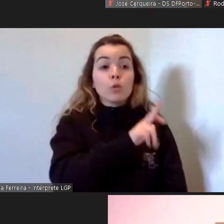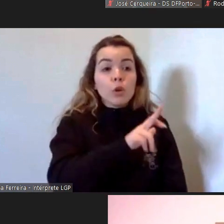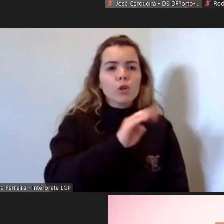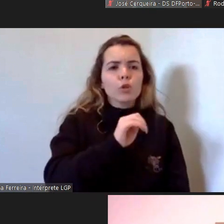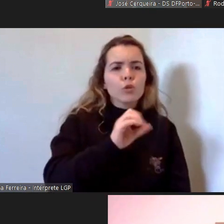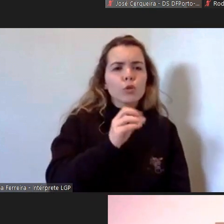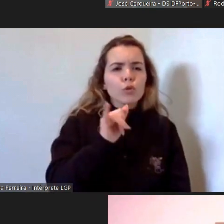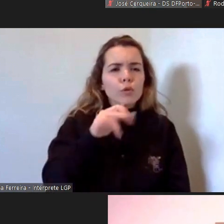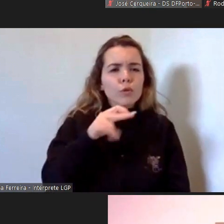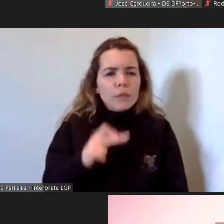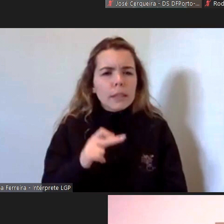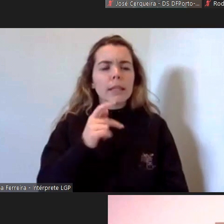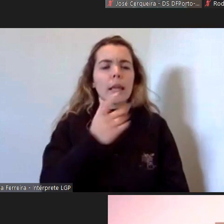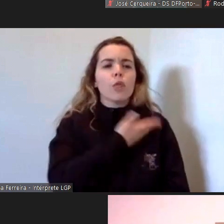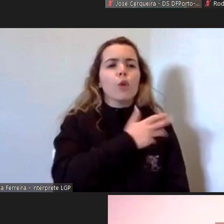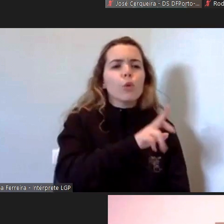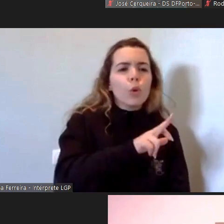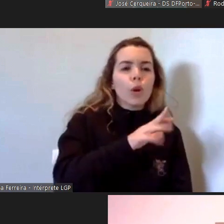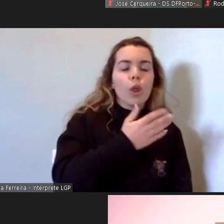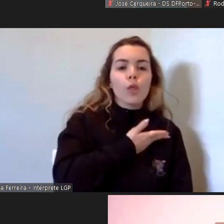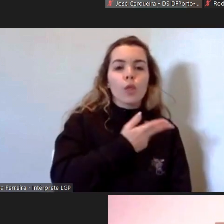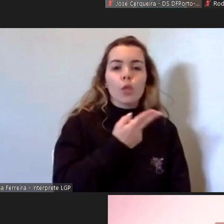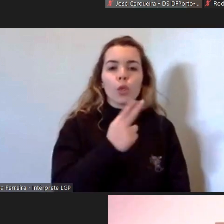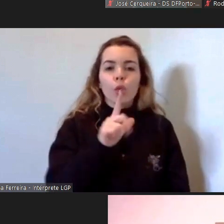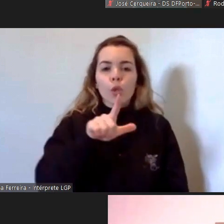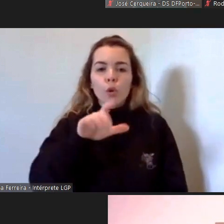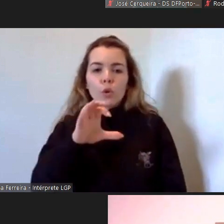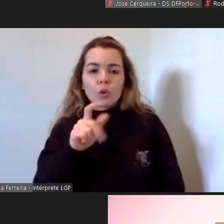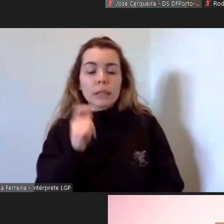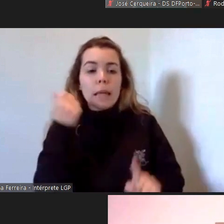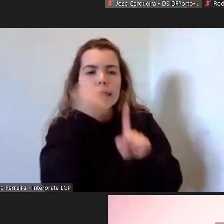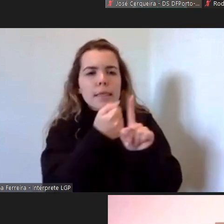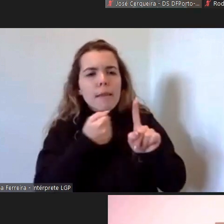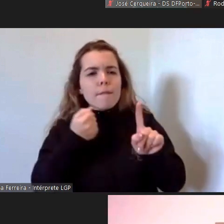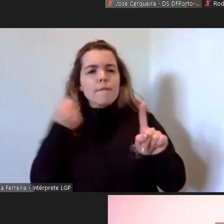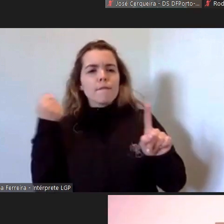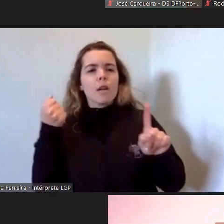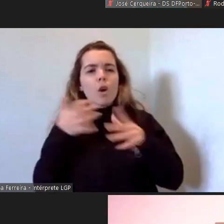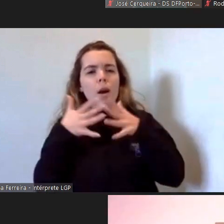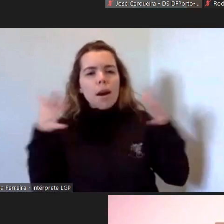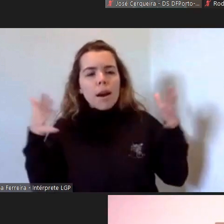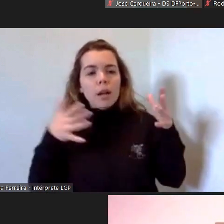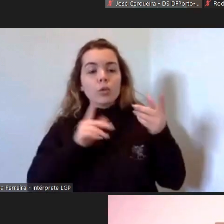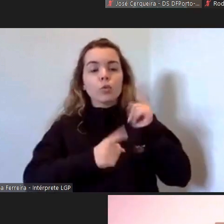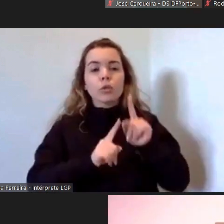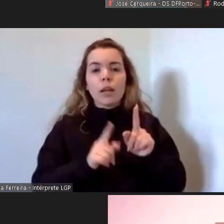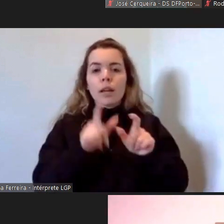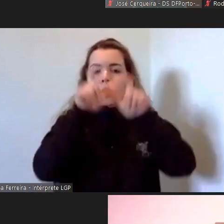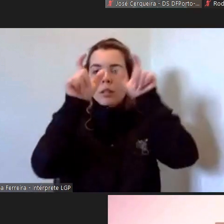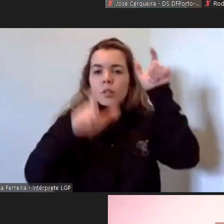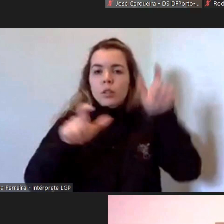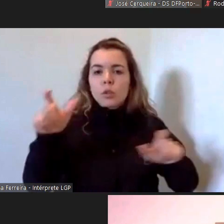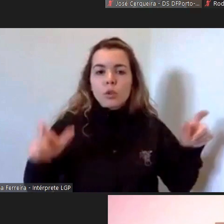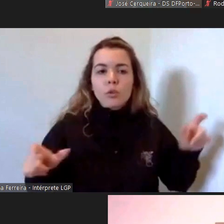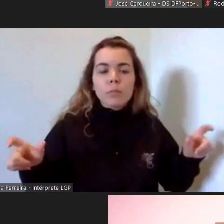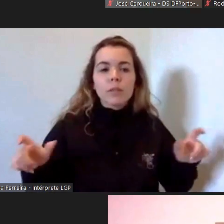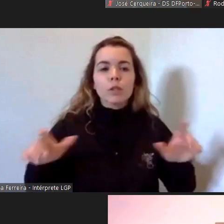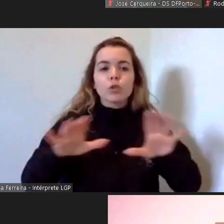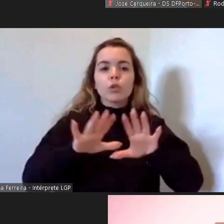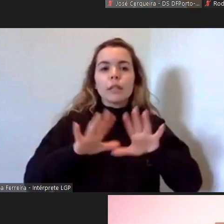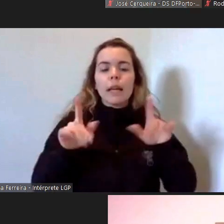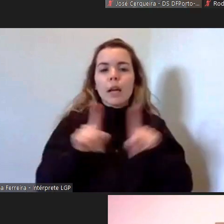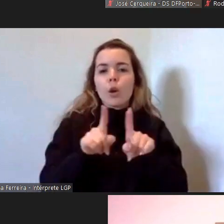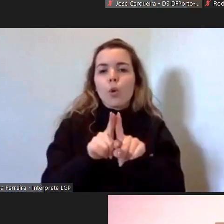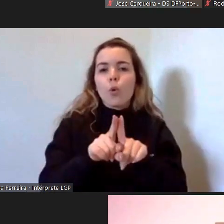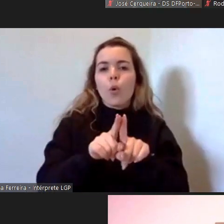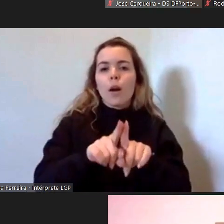forma o grande desafio e um dos grandes desafios é a humanização dos serviços a humanização